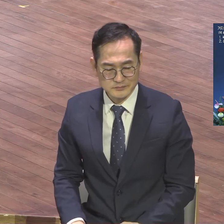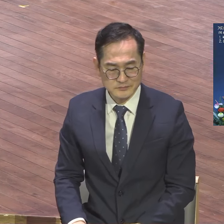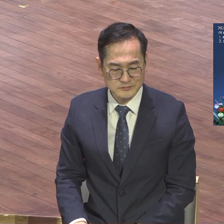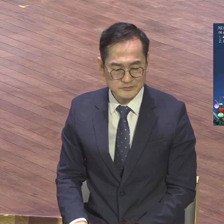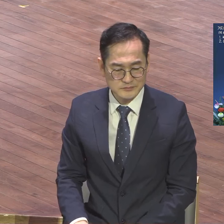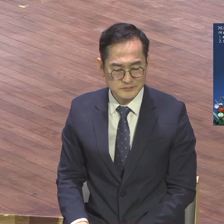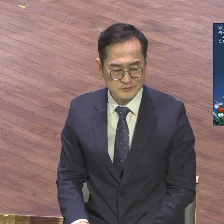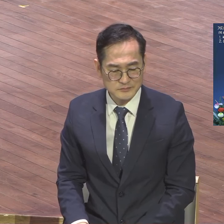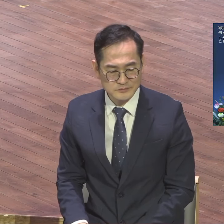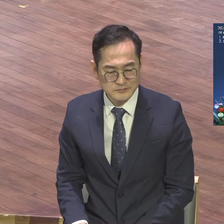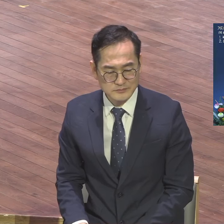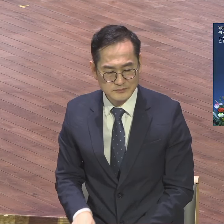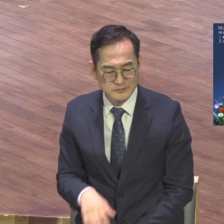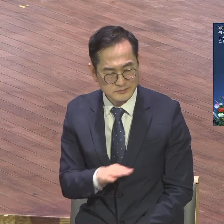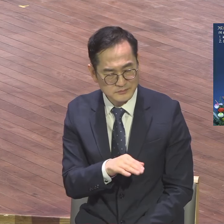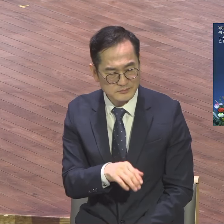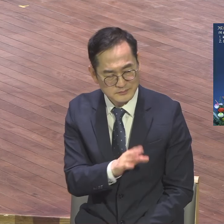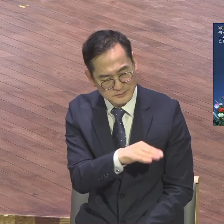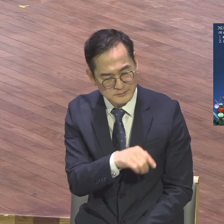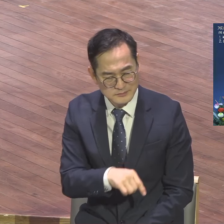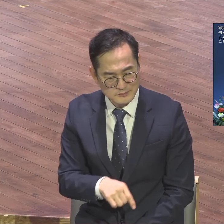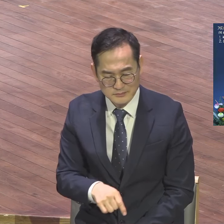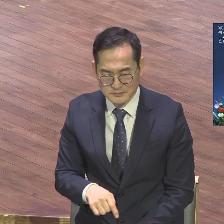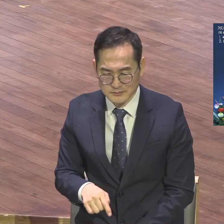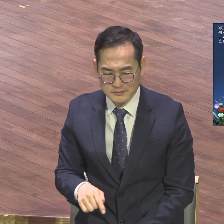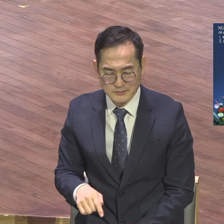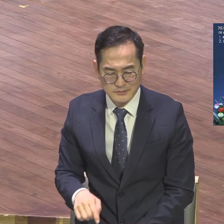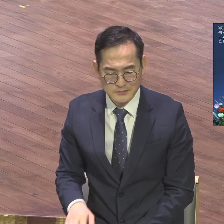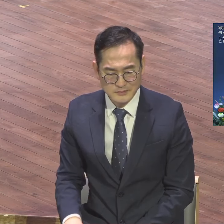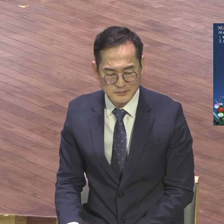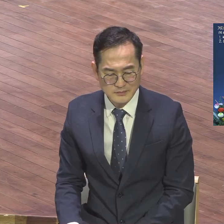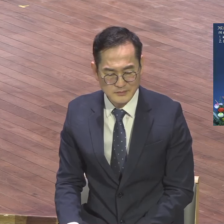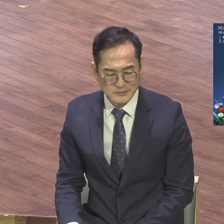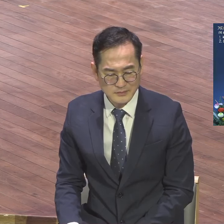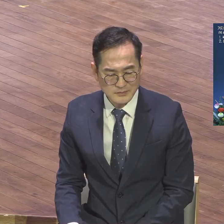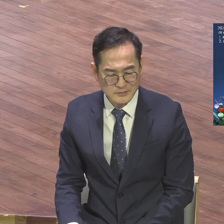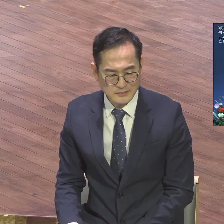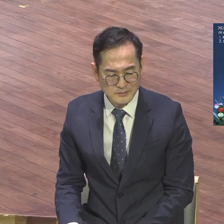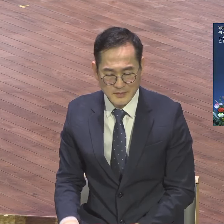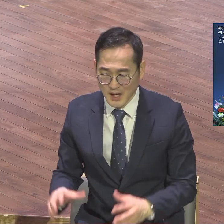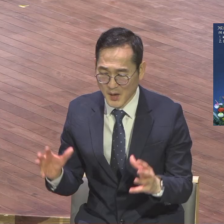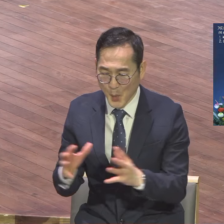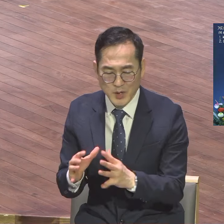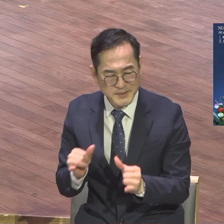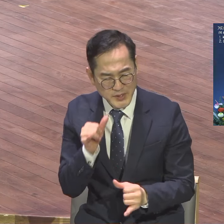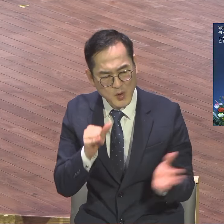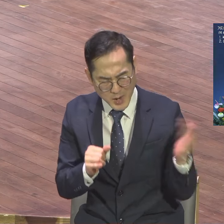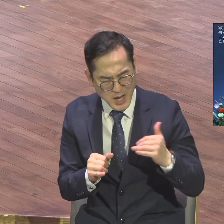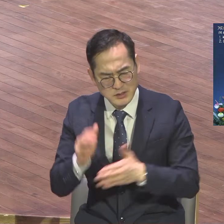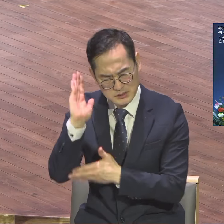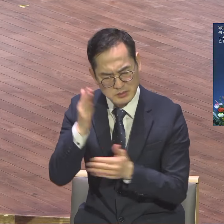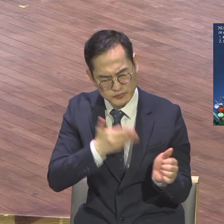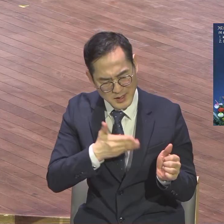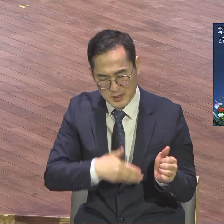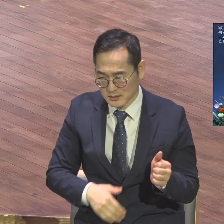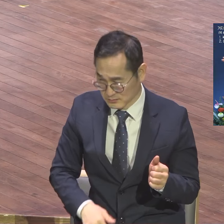우리 모여 있을 거니까 한 20명 보니까 전부 다 내놓으라는 사람 아파트가 100평씩